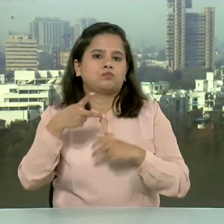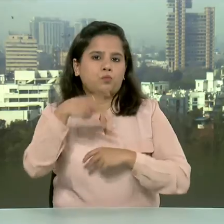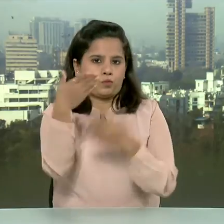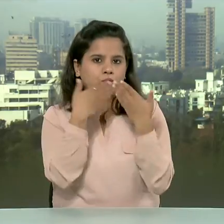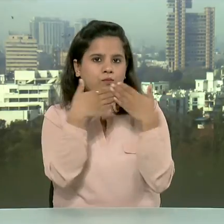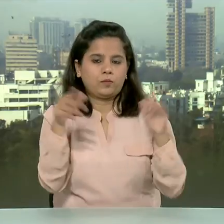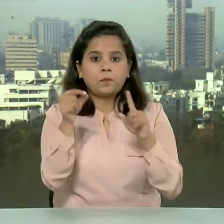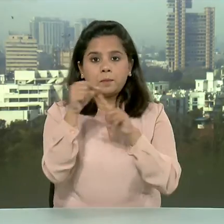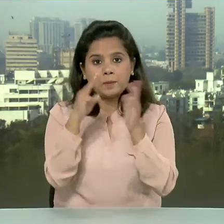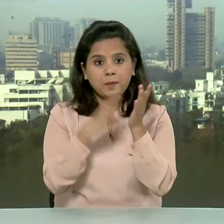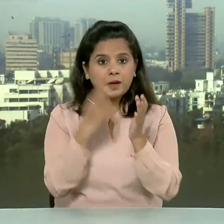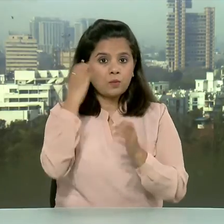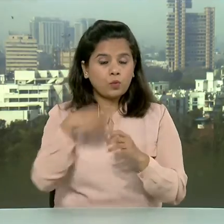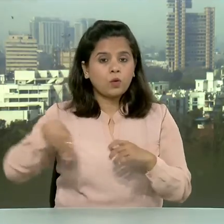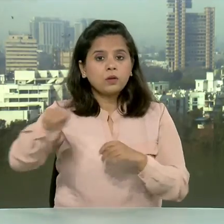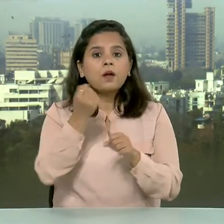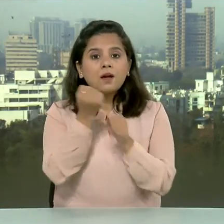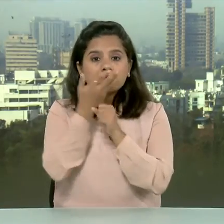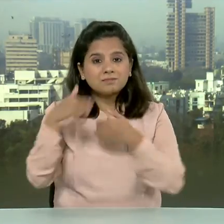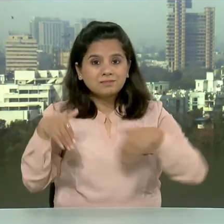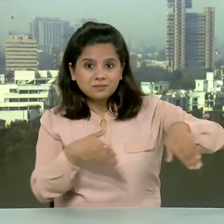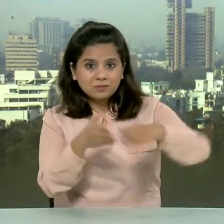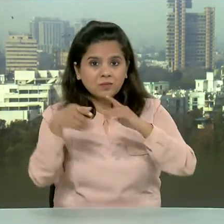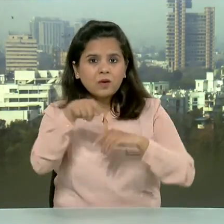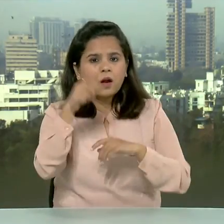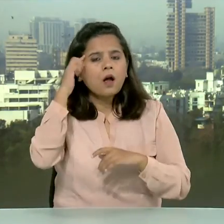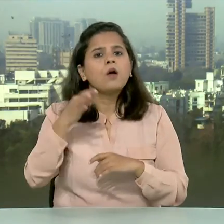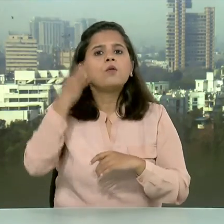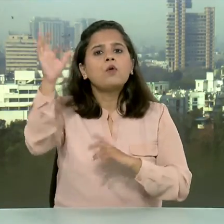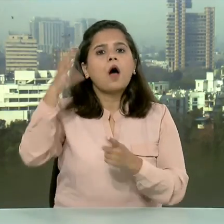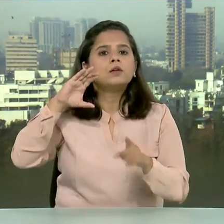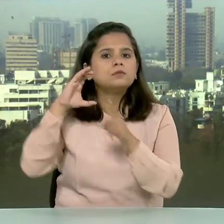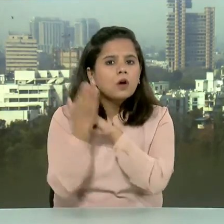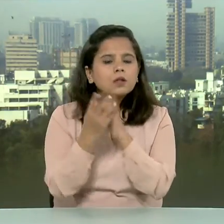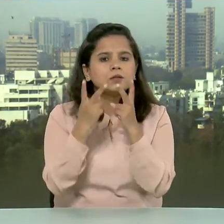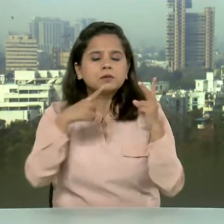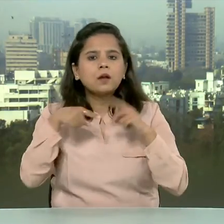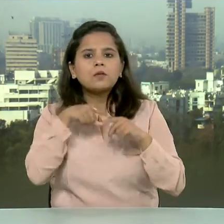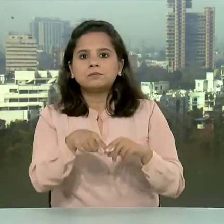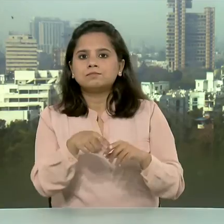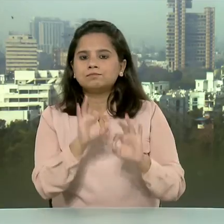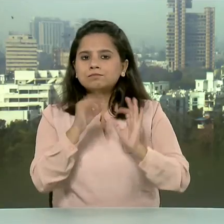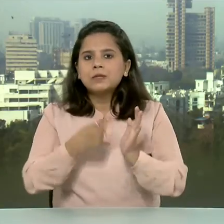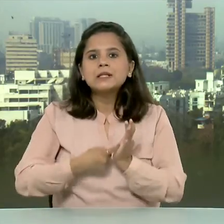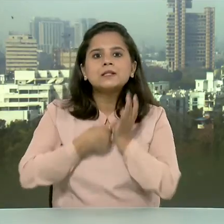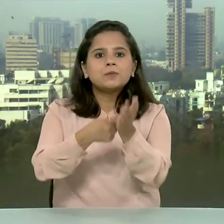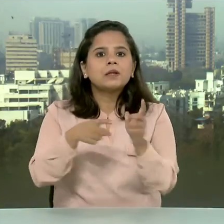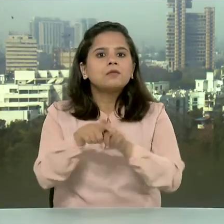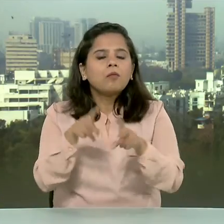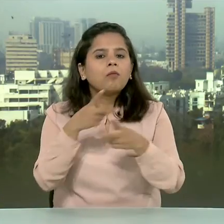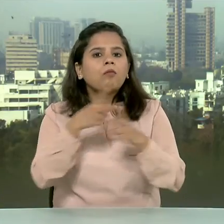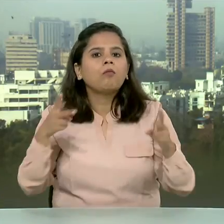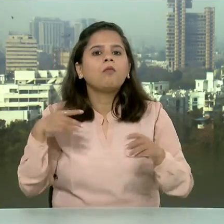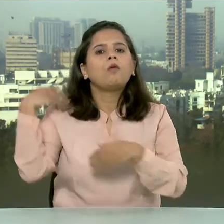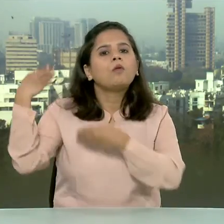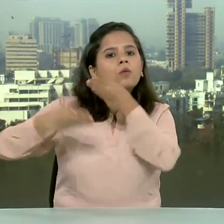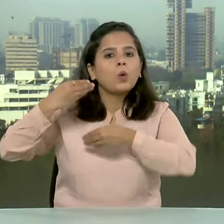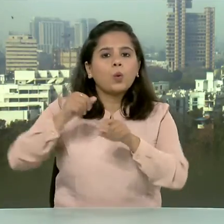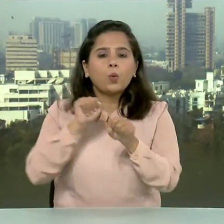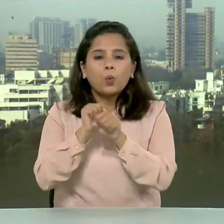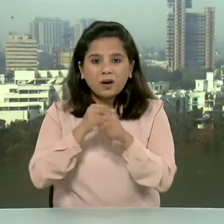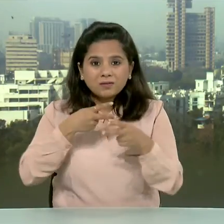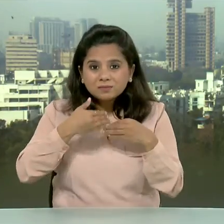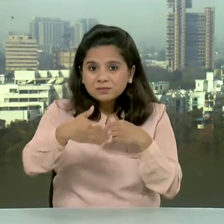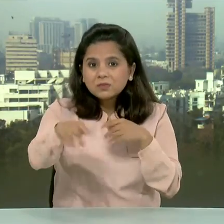प्रधानमंत्री मोदी गंगा नदी के काया कल्प के लिए सांस्रुतिक और जैव विविता के क्षेत्र में की गई गतिविधियों को